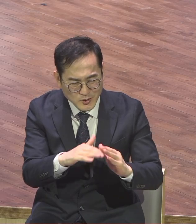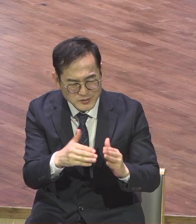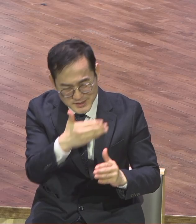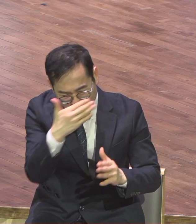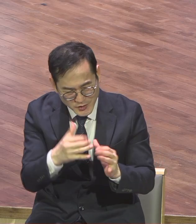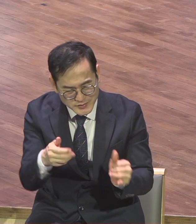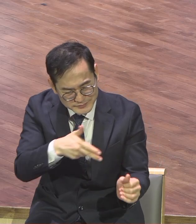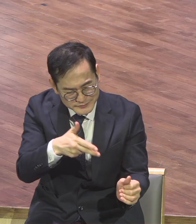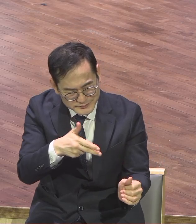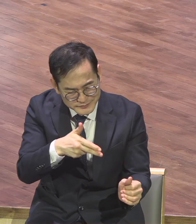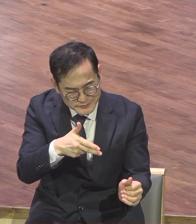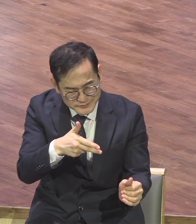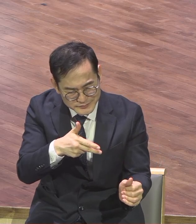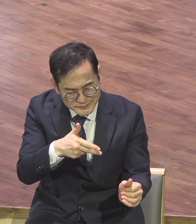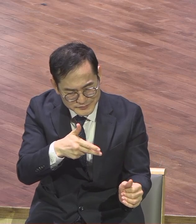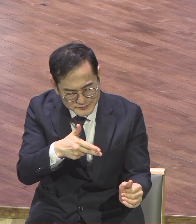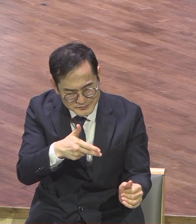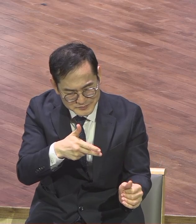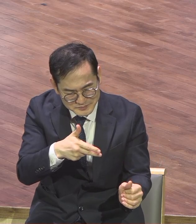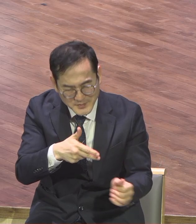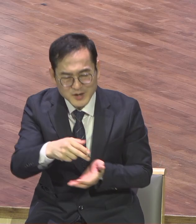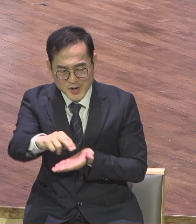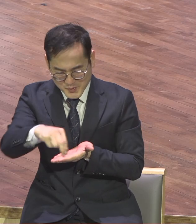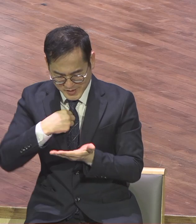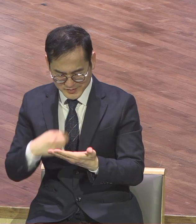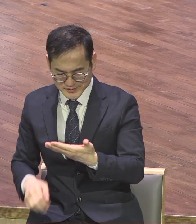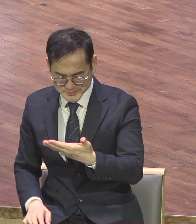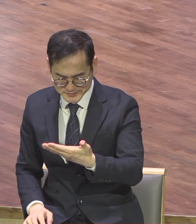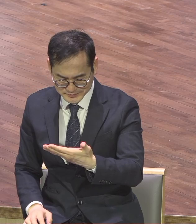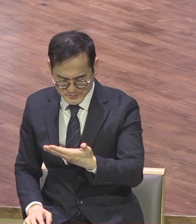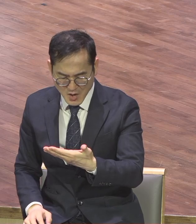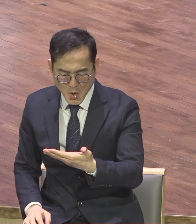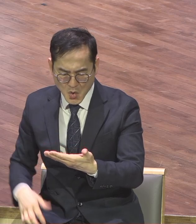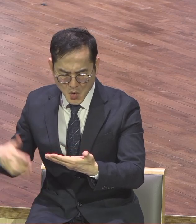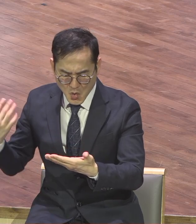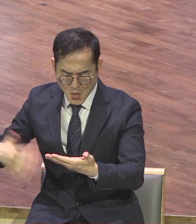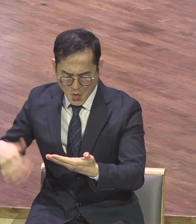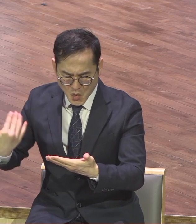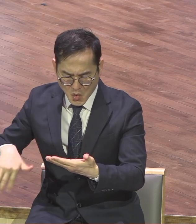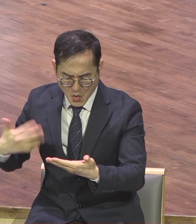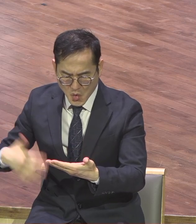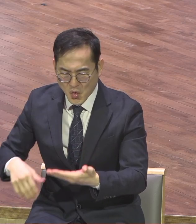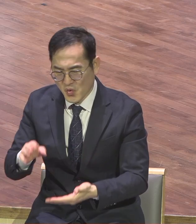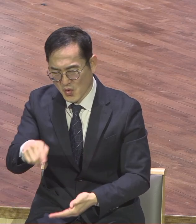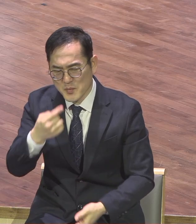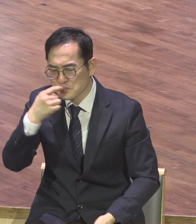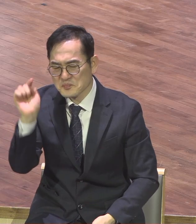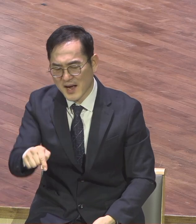부탁했어요 이분들에게 위로의 일금을 보내라 회색비 보내수라 얼마나 수고를 했는지